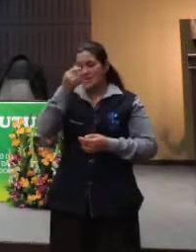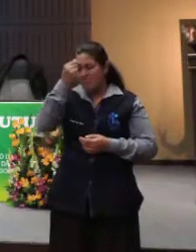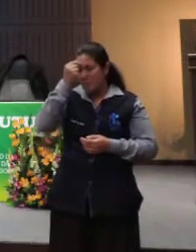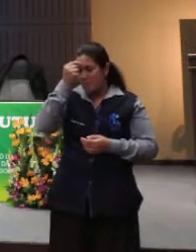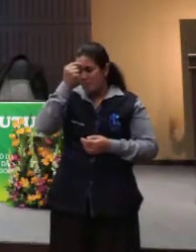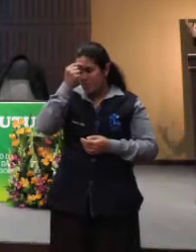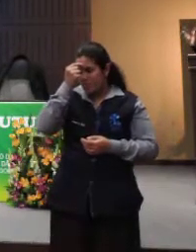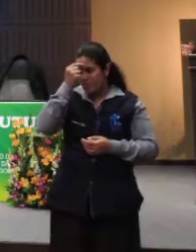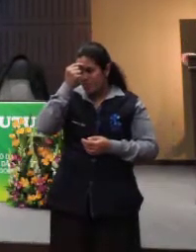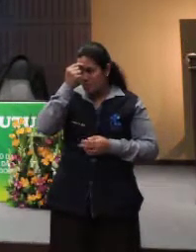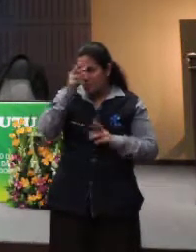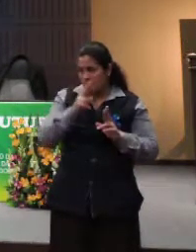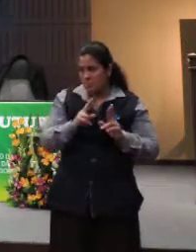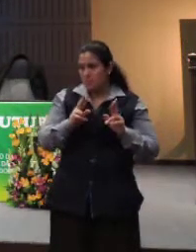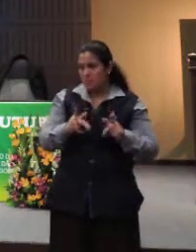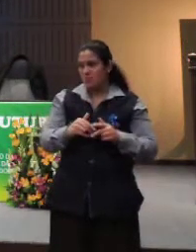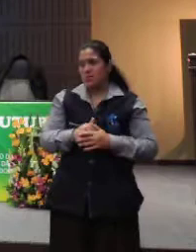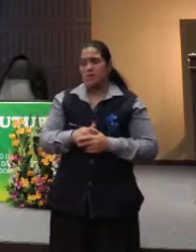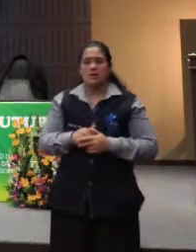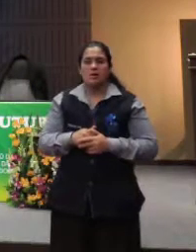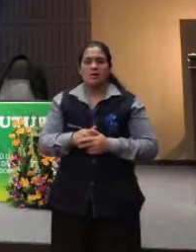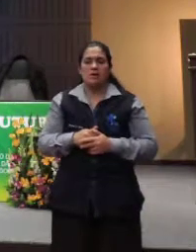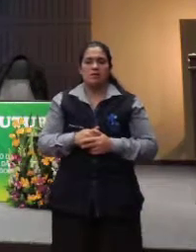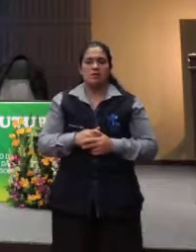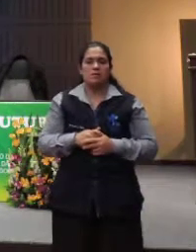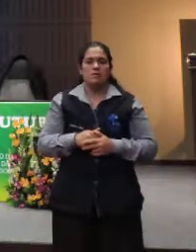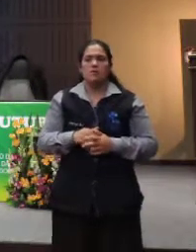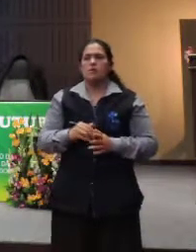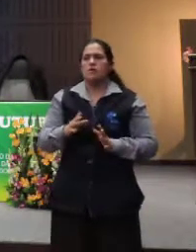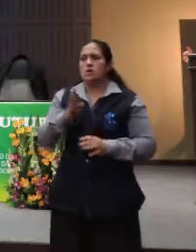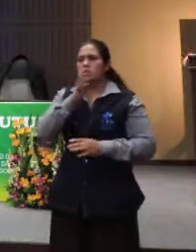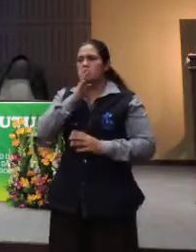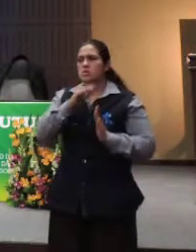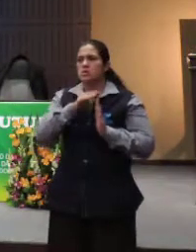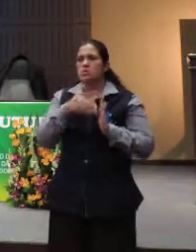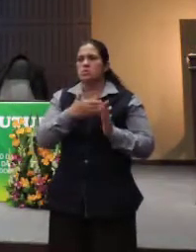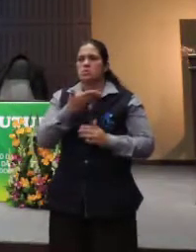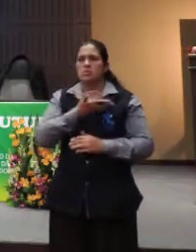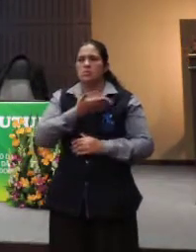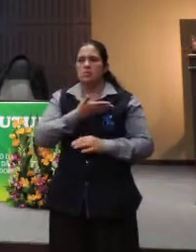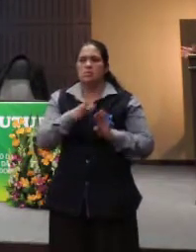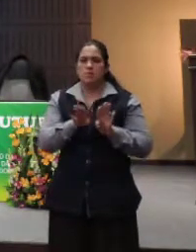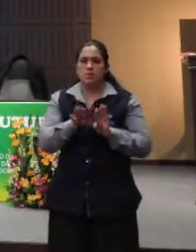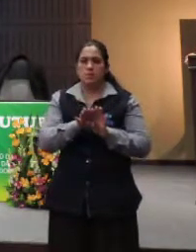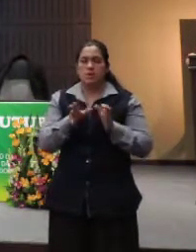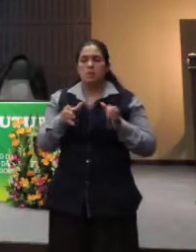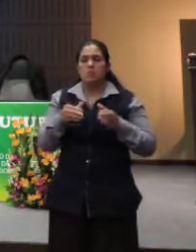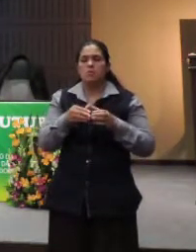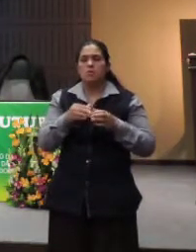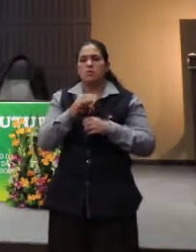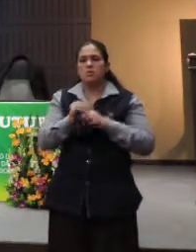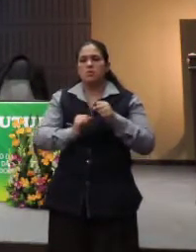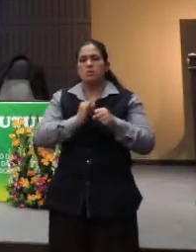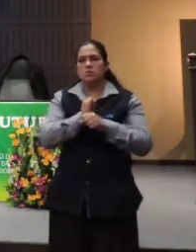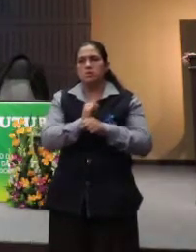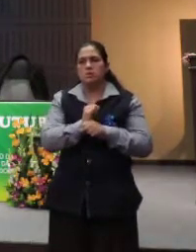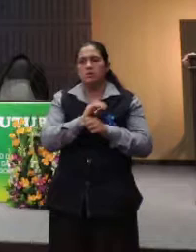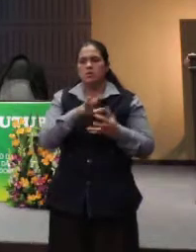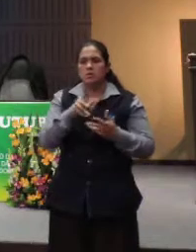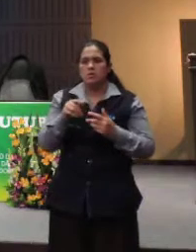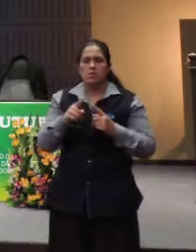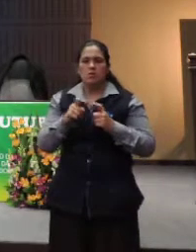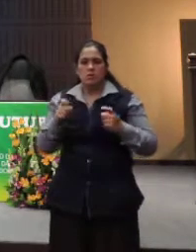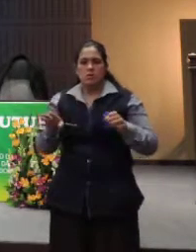diferenciado, reconhecido pelos colegas, pela comunidade internacional científica,